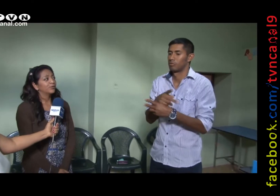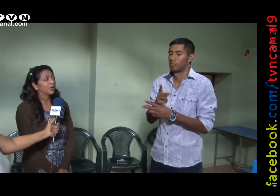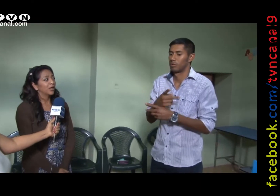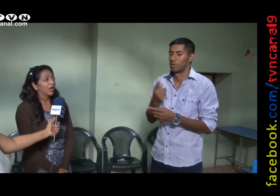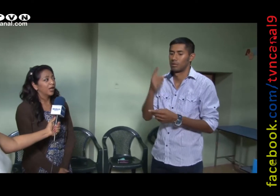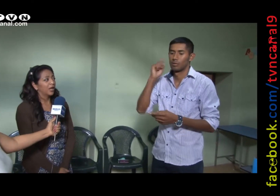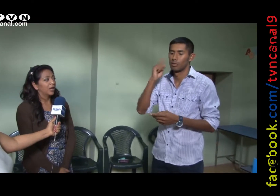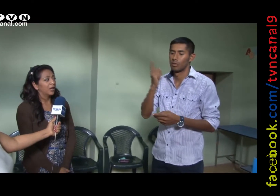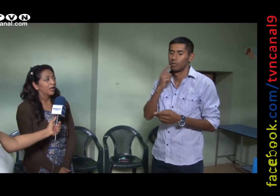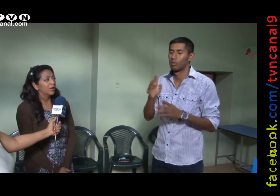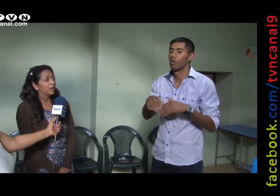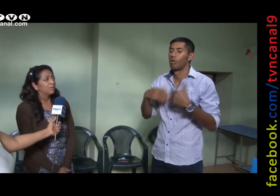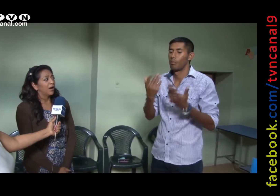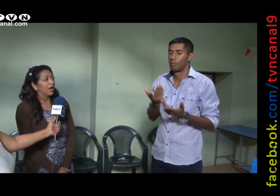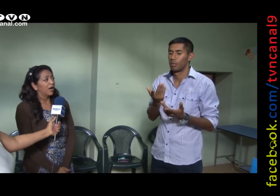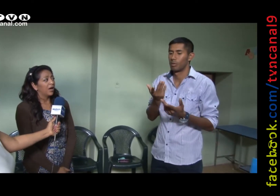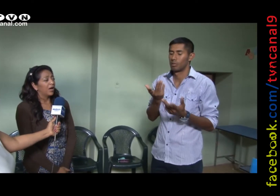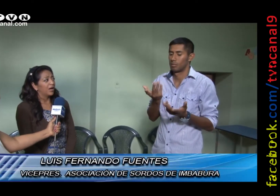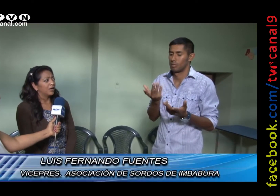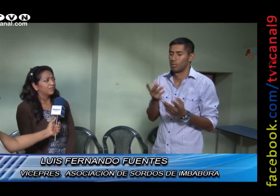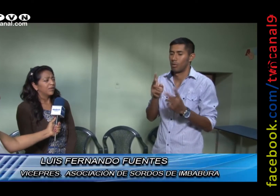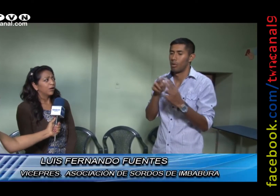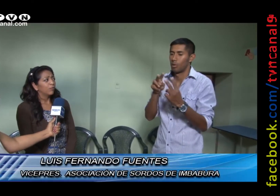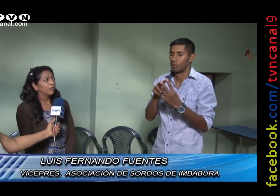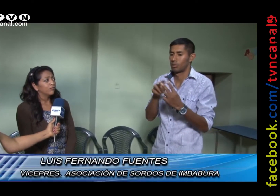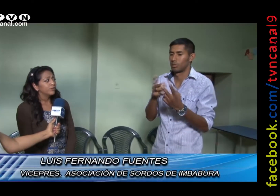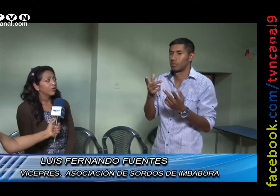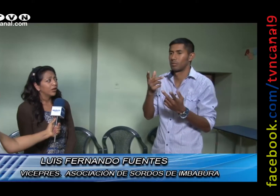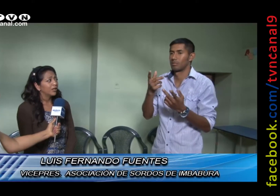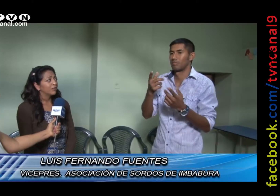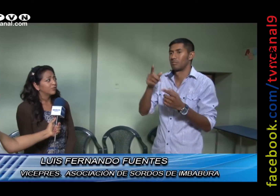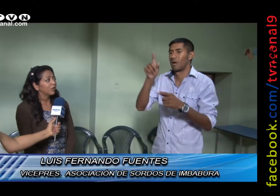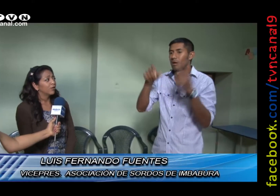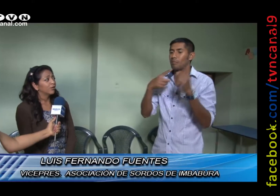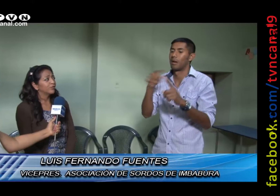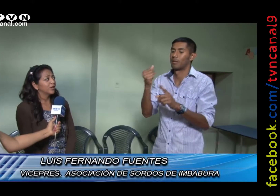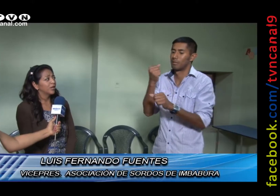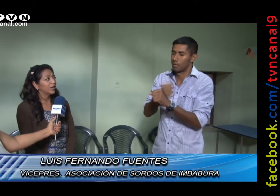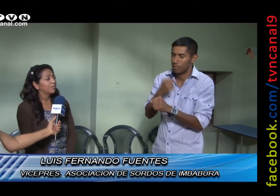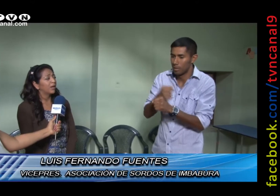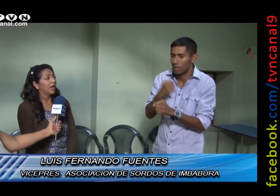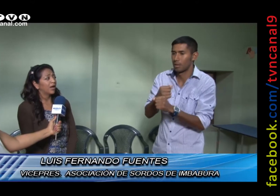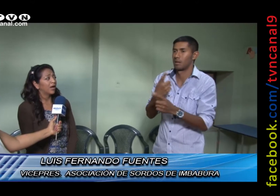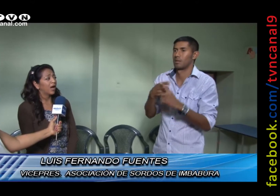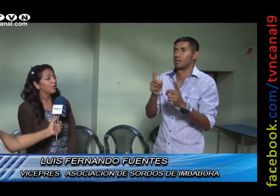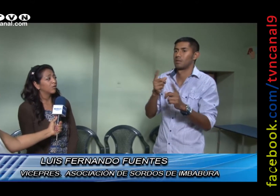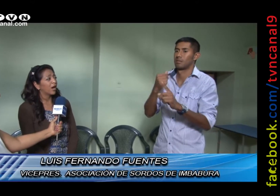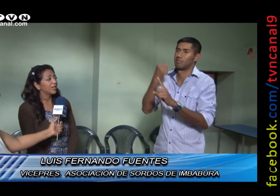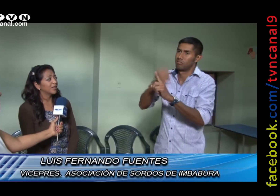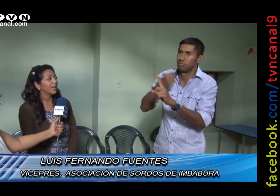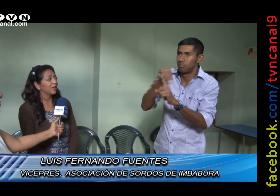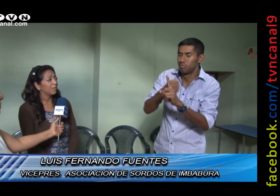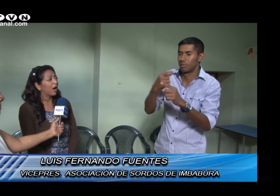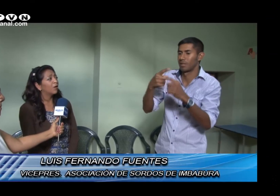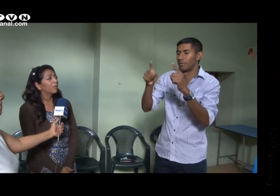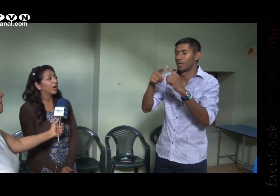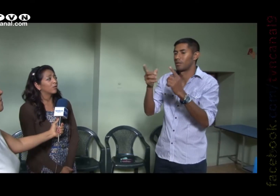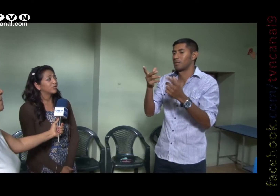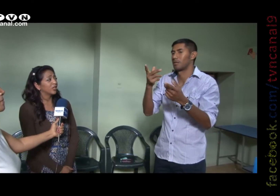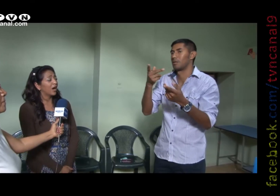para ver cómo funcionan los sordos, para ayudarles en el trabajo, para luchar